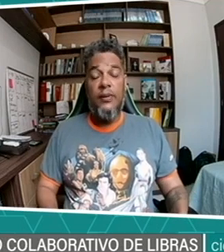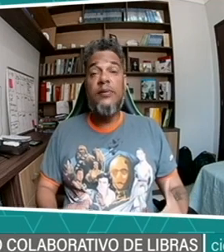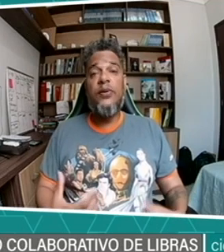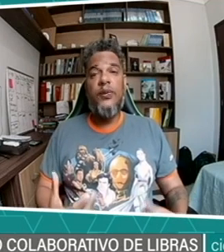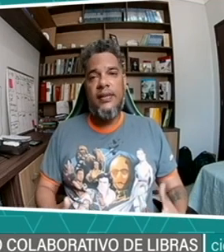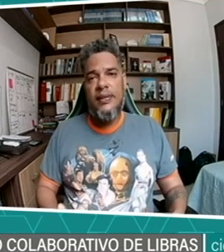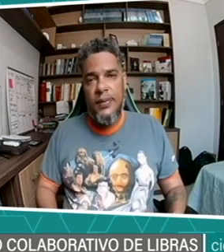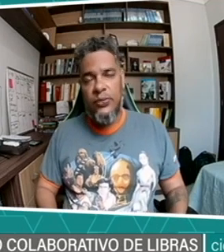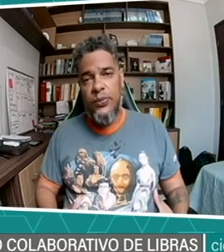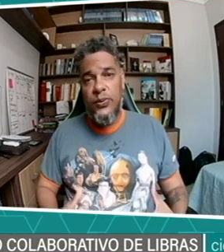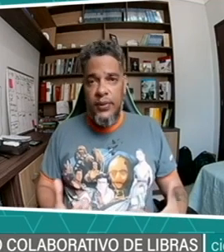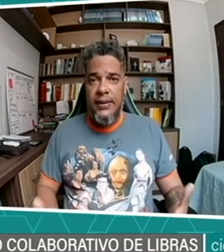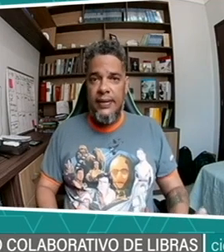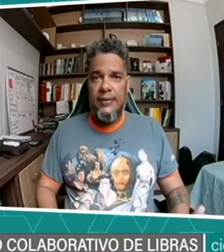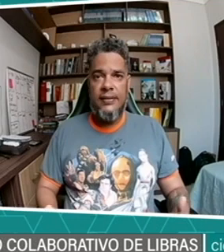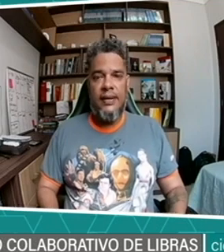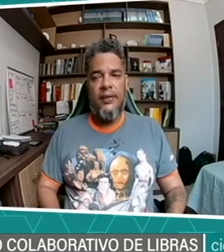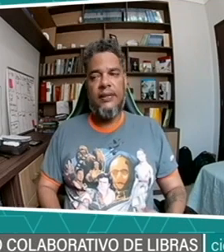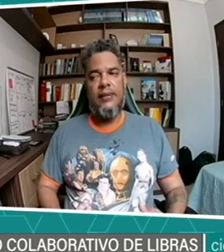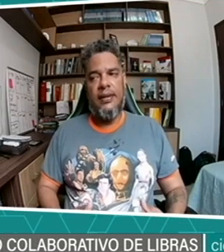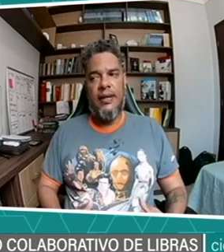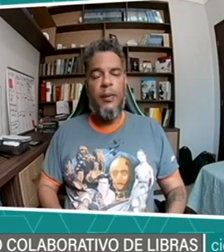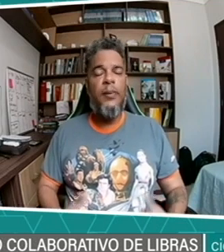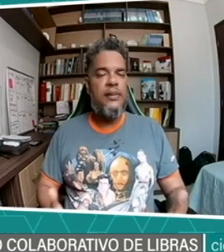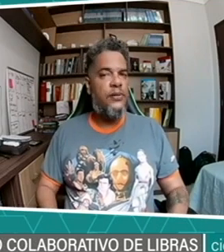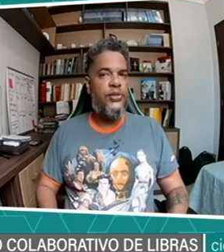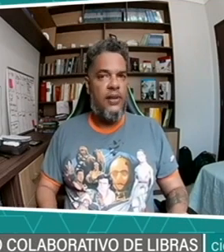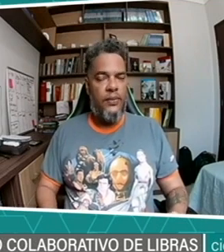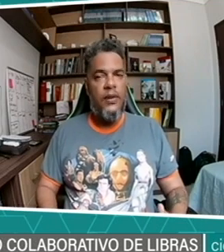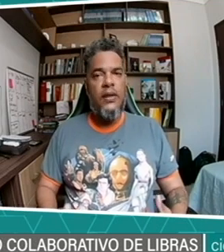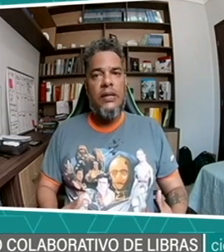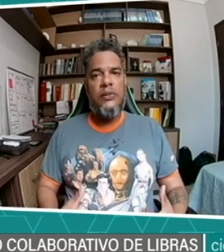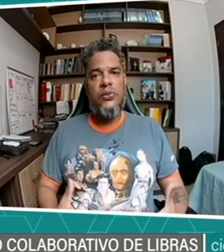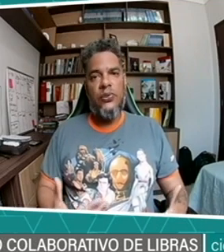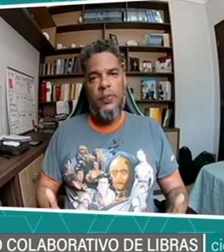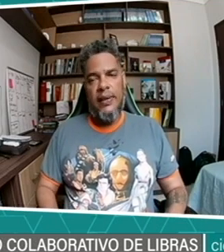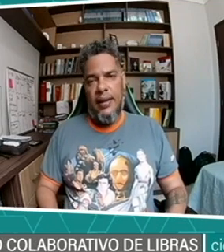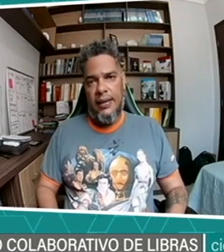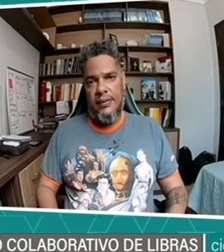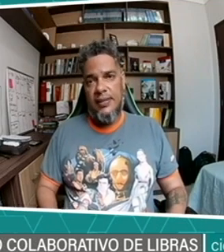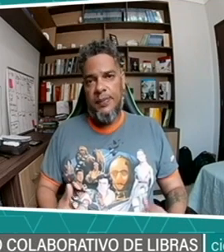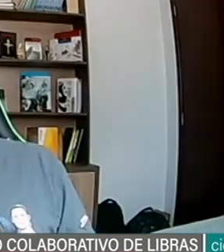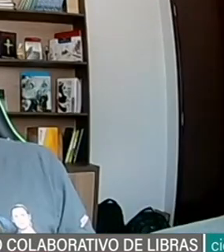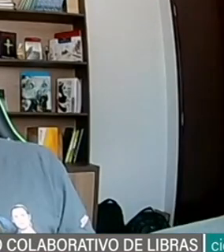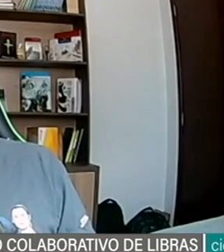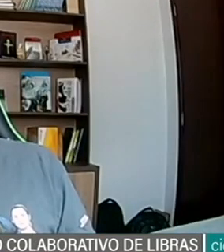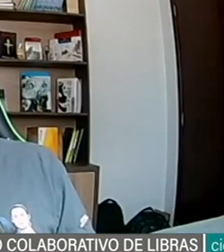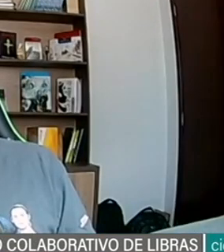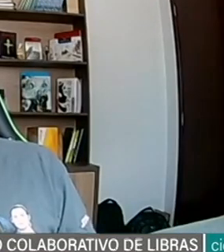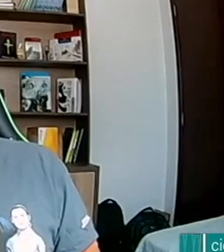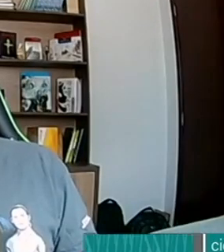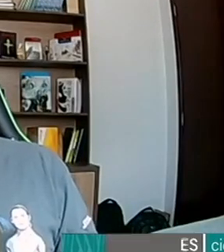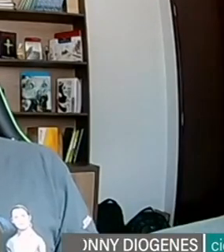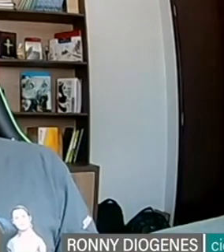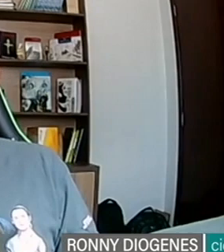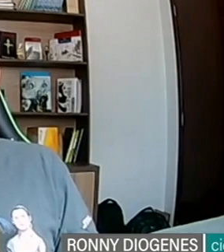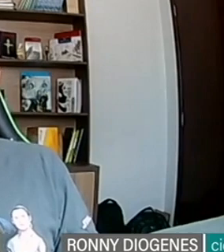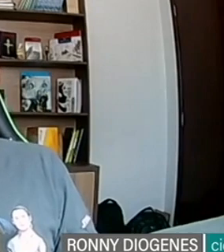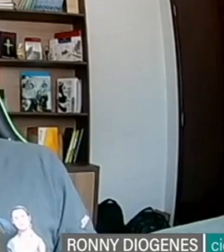desconhecimento muito grande da população em geral sobre as especificidades das pessoas surdas.